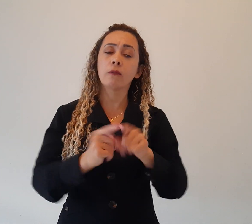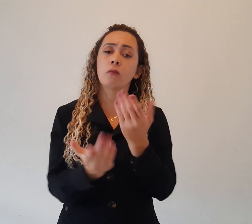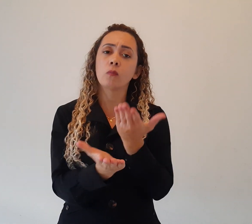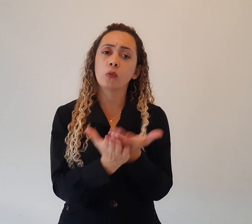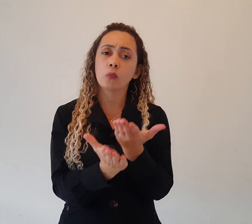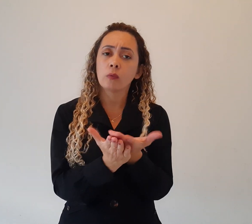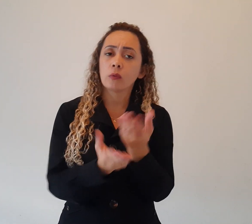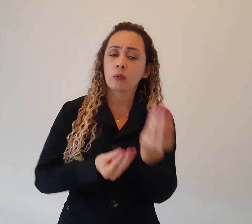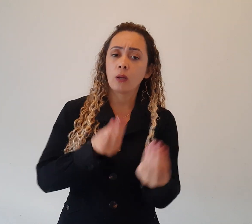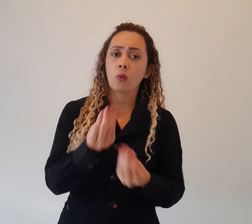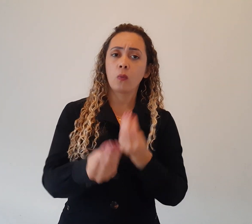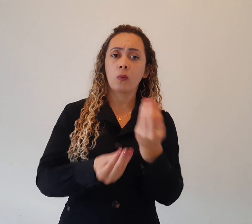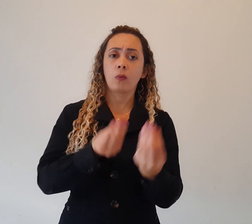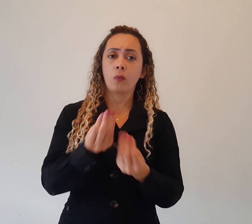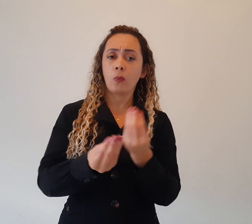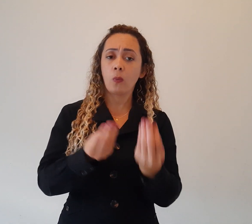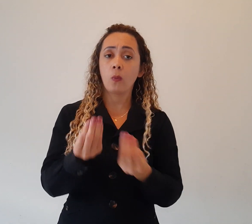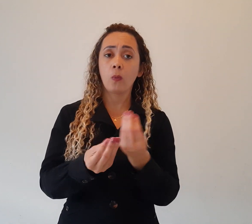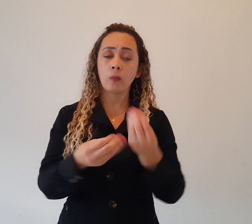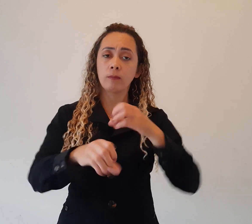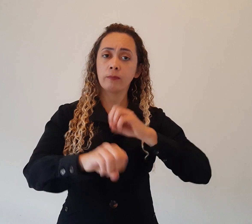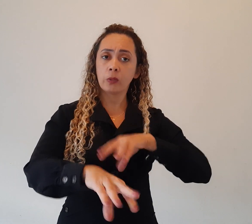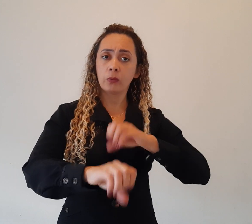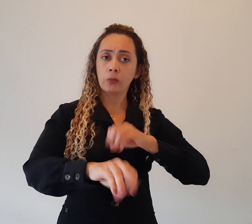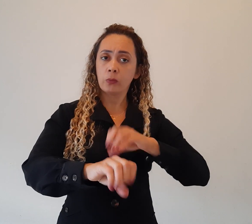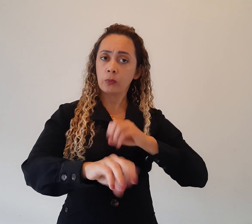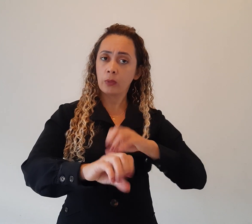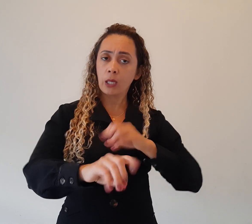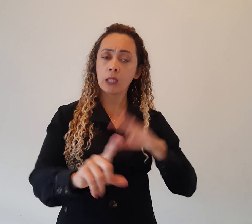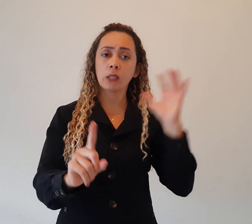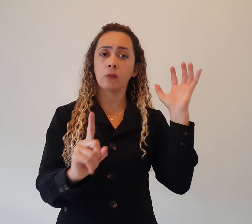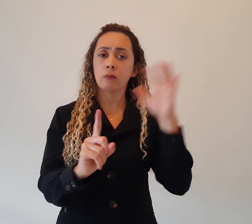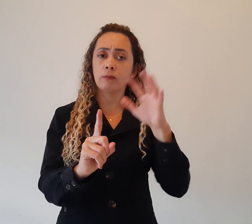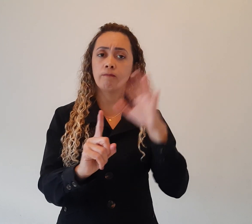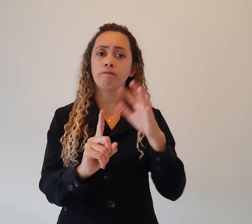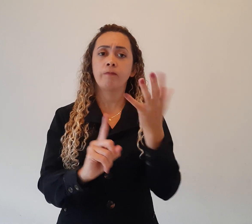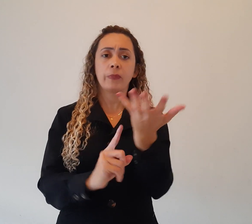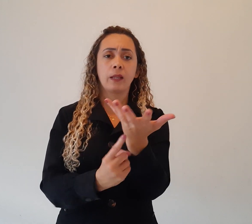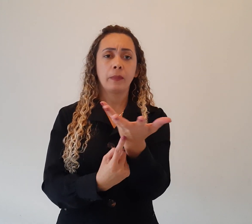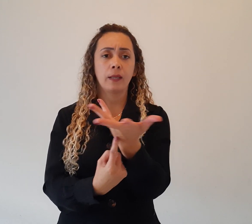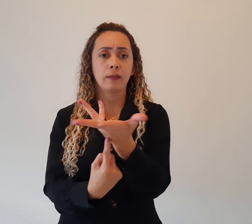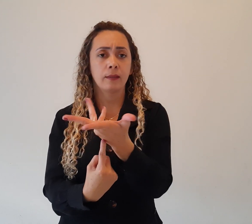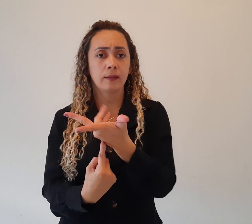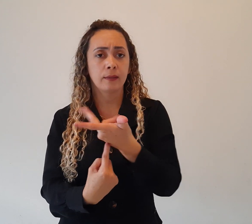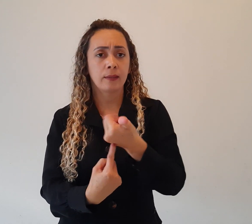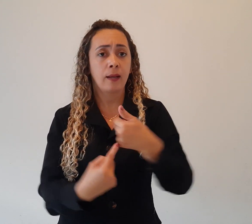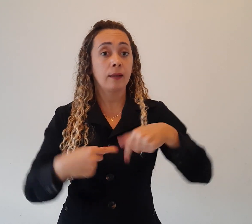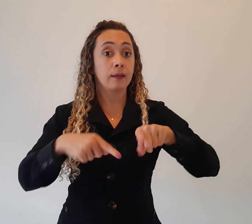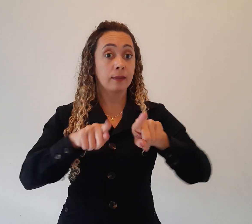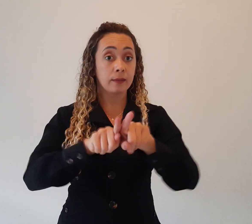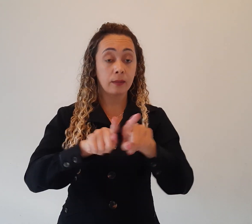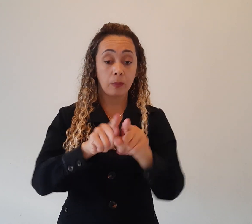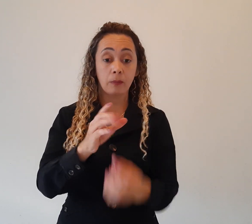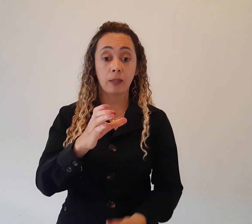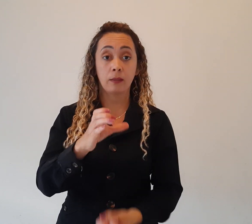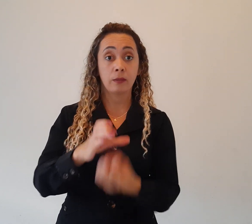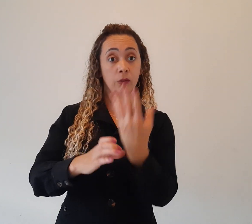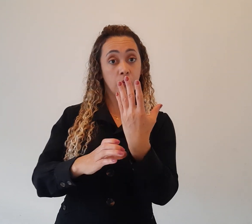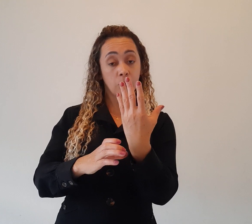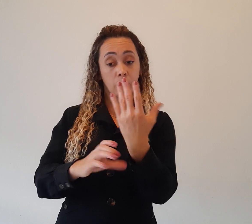educação vai ser influenciada pelas artes e pelos registros, pelas descobertas científicas. Mas também